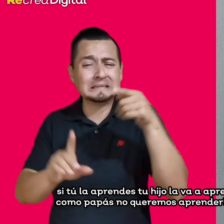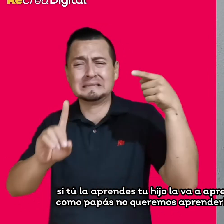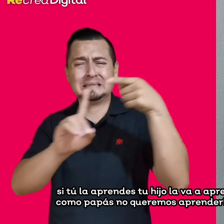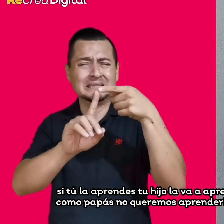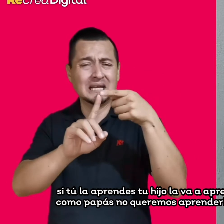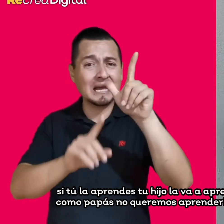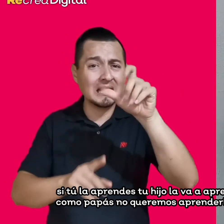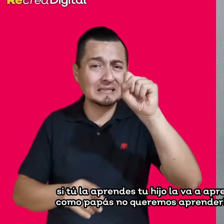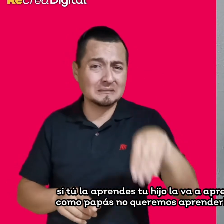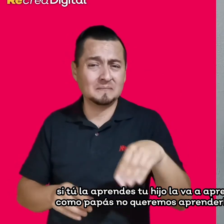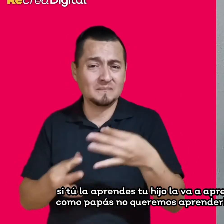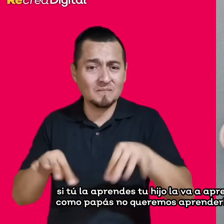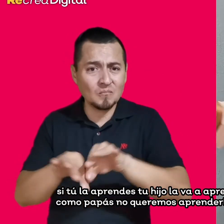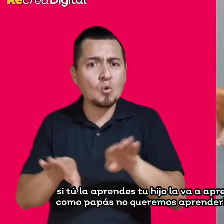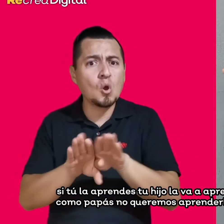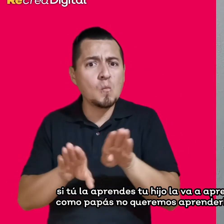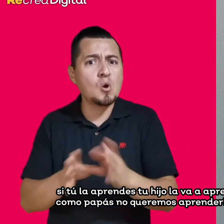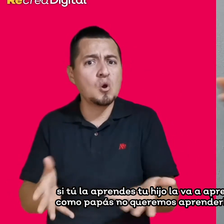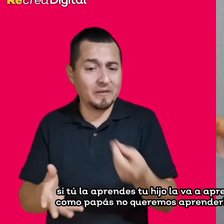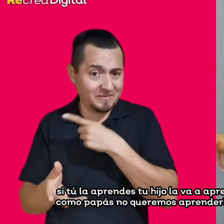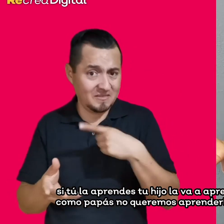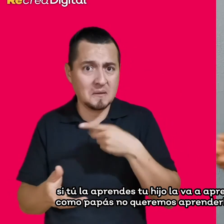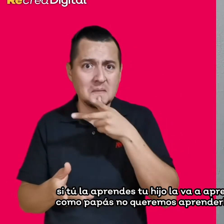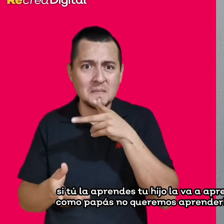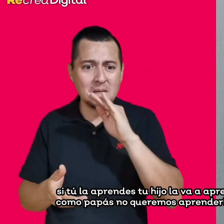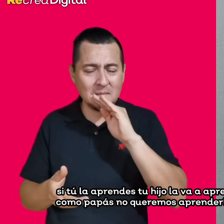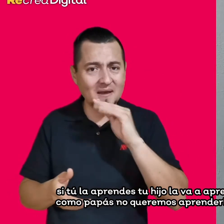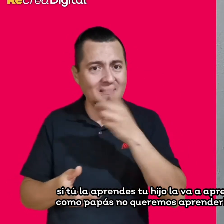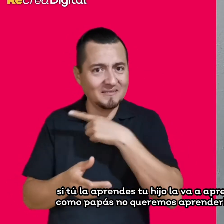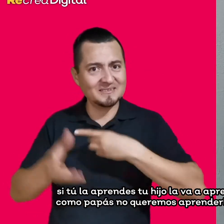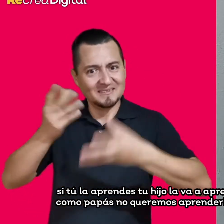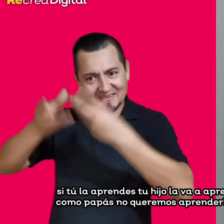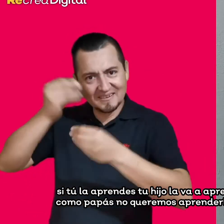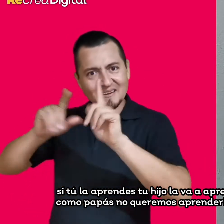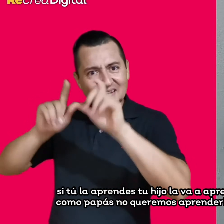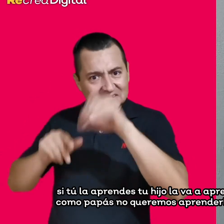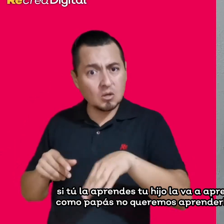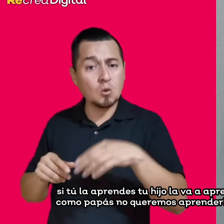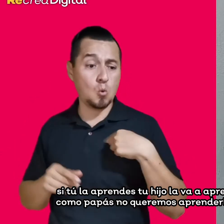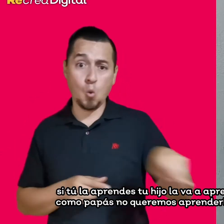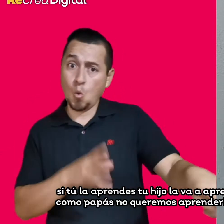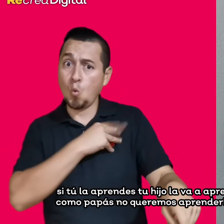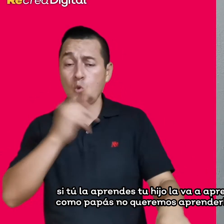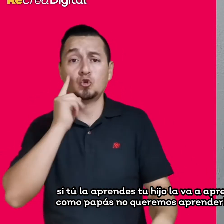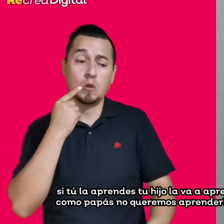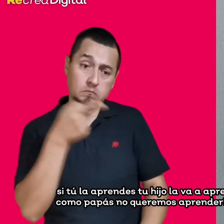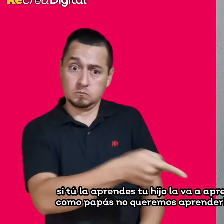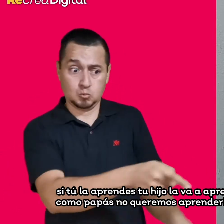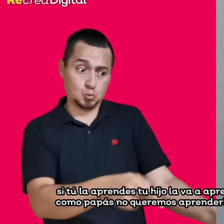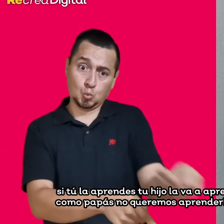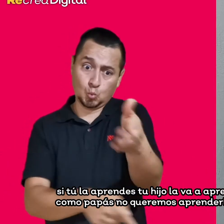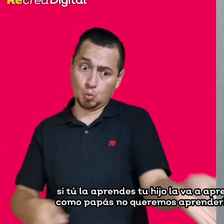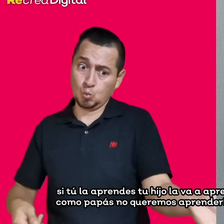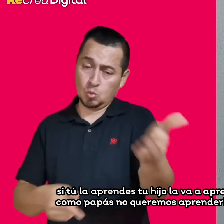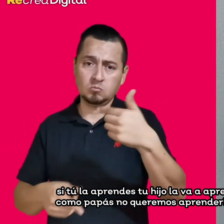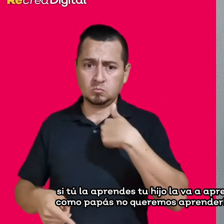Si tú la aprendes, tu hijo la va a aprender de ti, pero cuando nosotros como papás no queremos aprenderla y